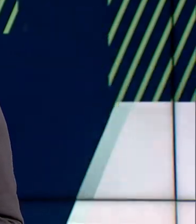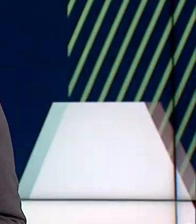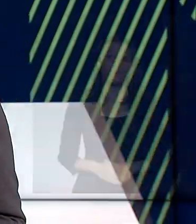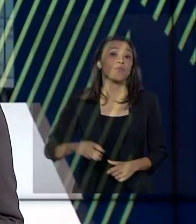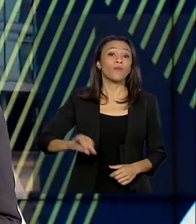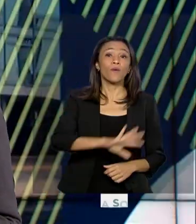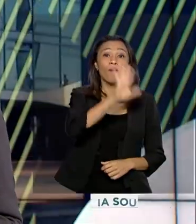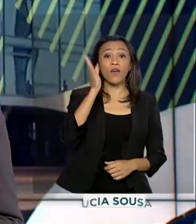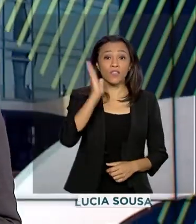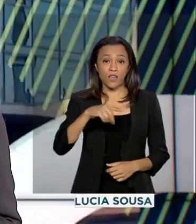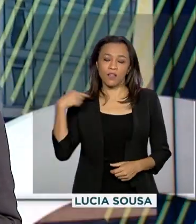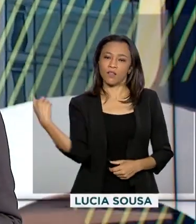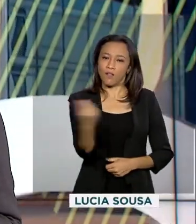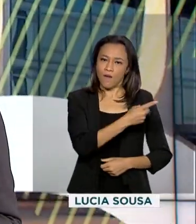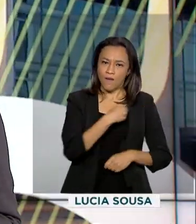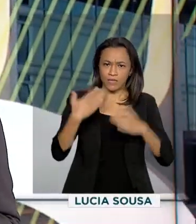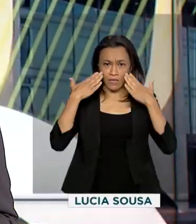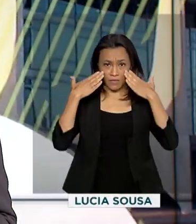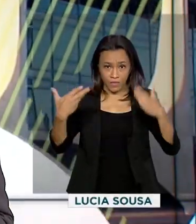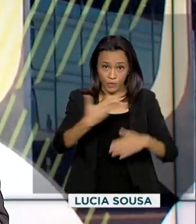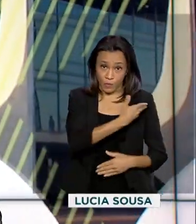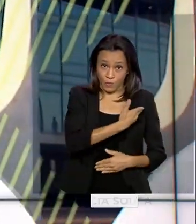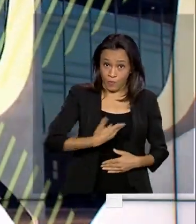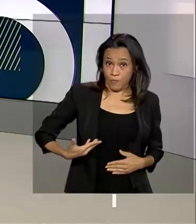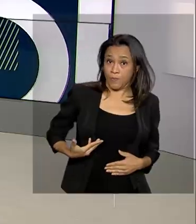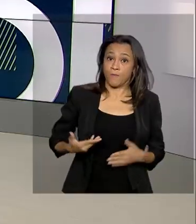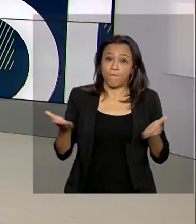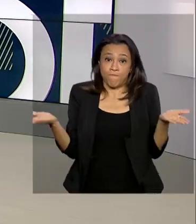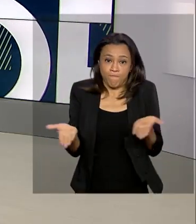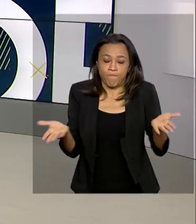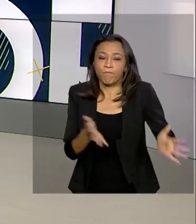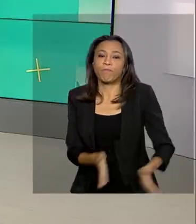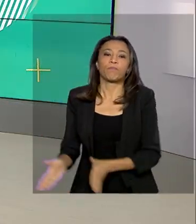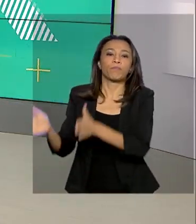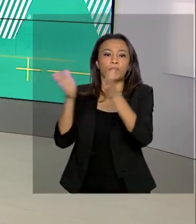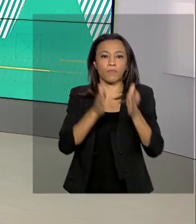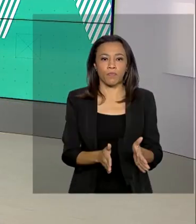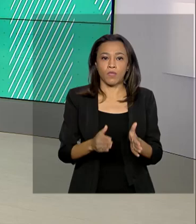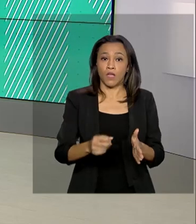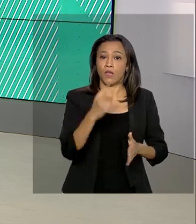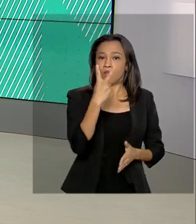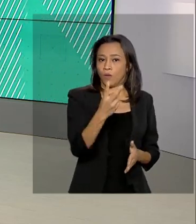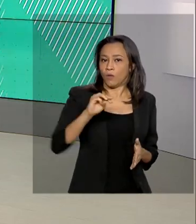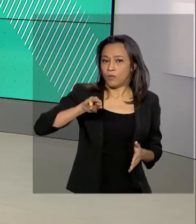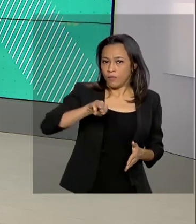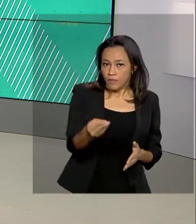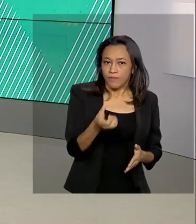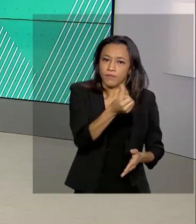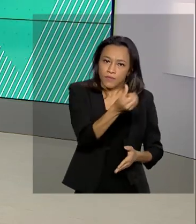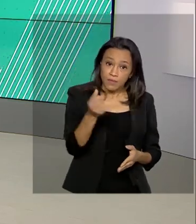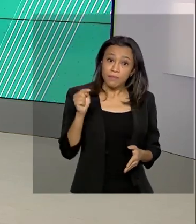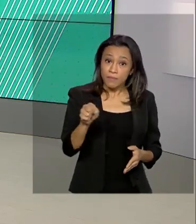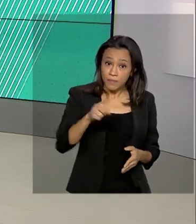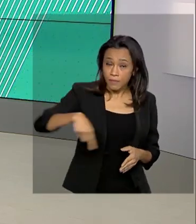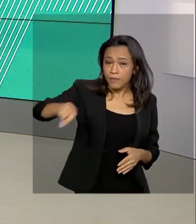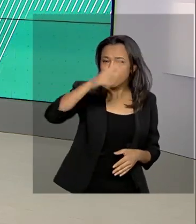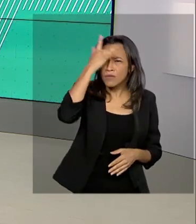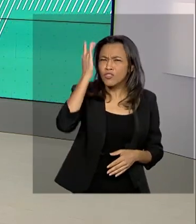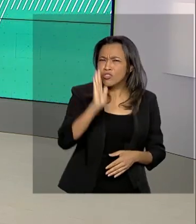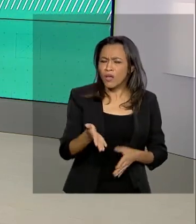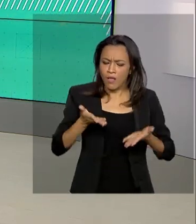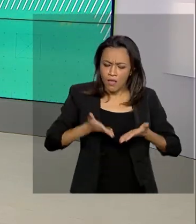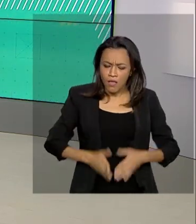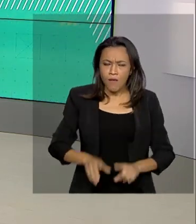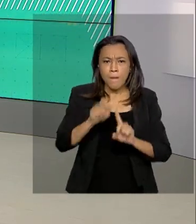Olá, já estamos no ar com o Governo Agora. 2 milhões e 600 mil pessoas nascidas em agosto já